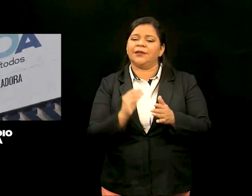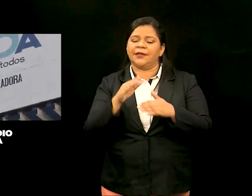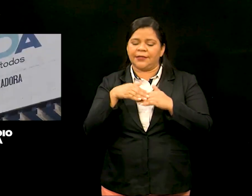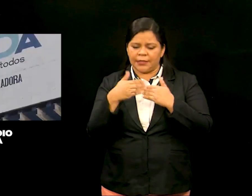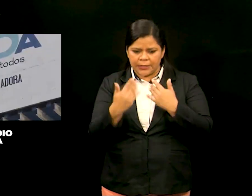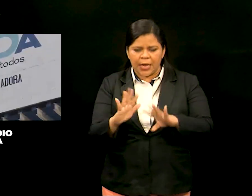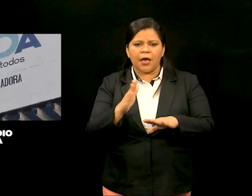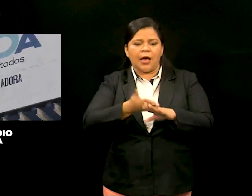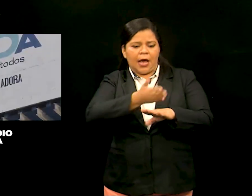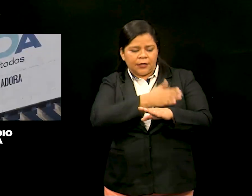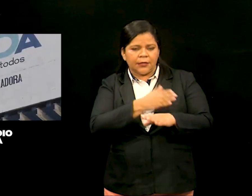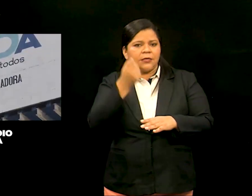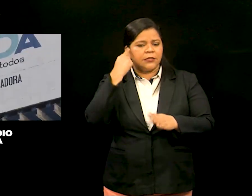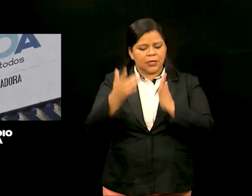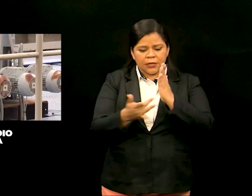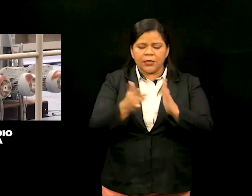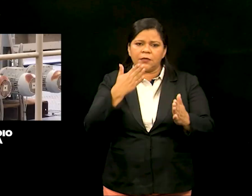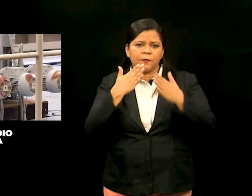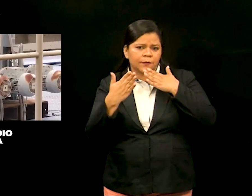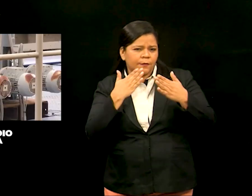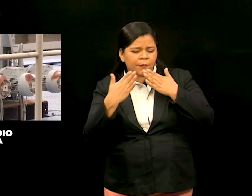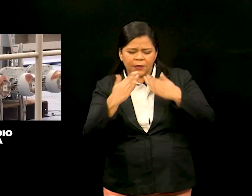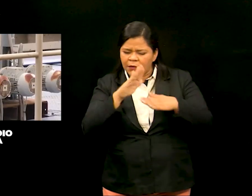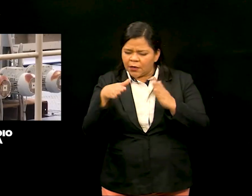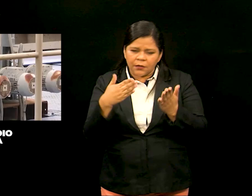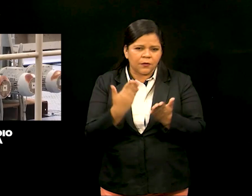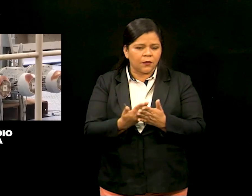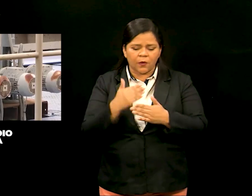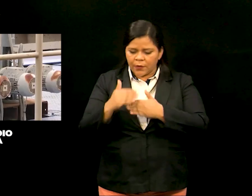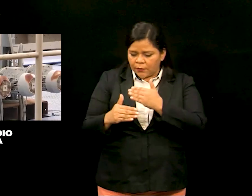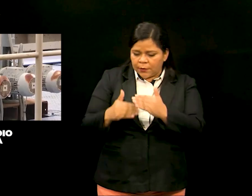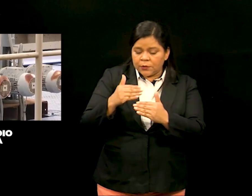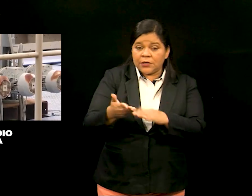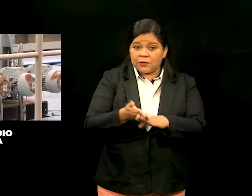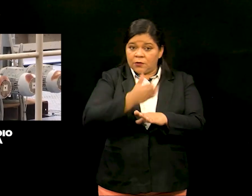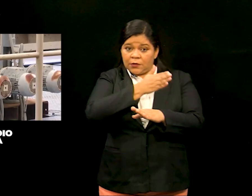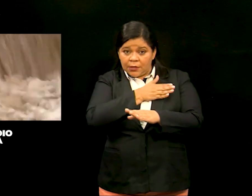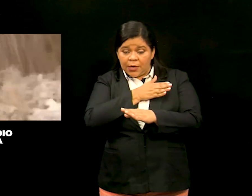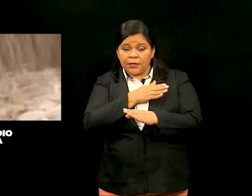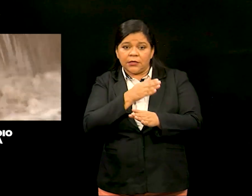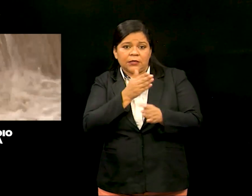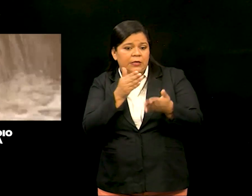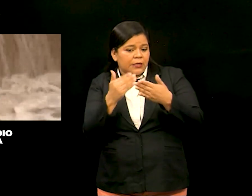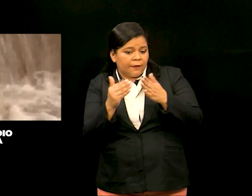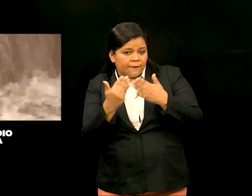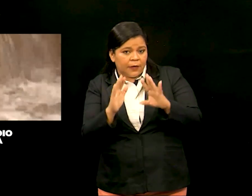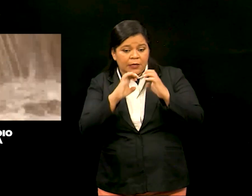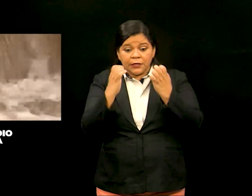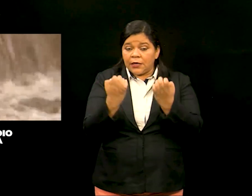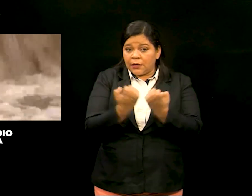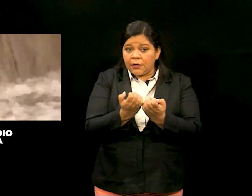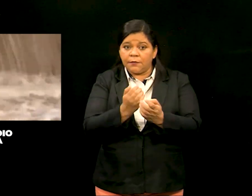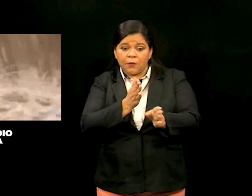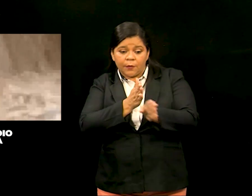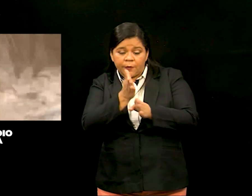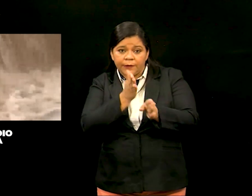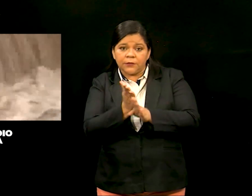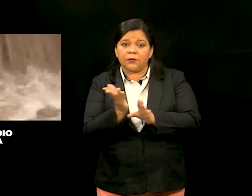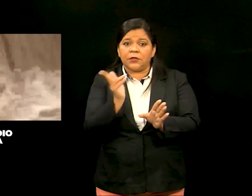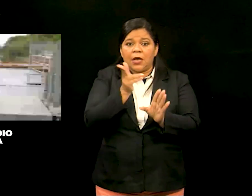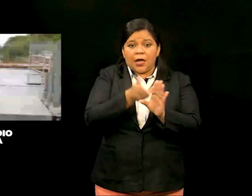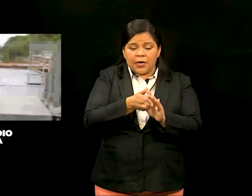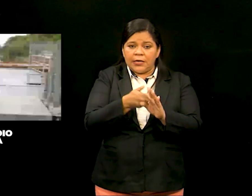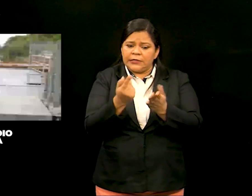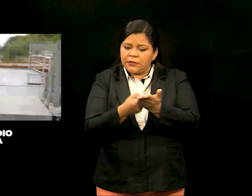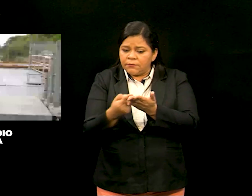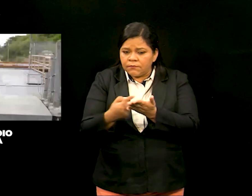de escuchar la exposición del técnico de esa mesa legislativa sobre el trabajo previo que ha realizado el equipo conformado por profesionales